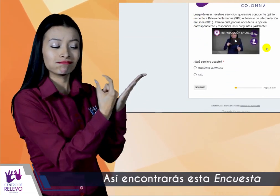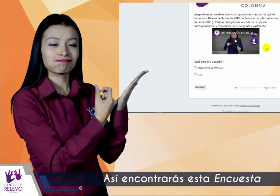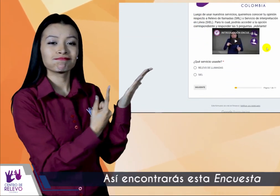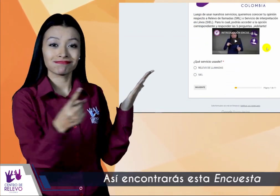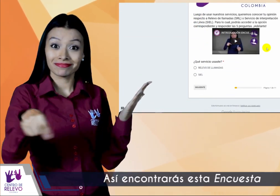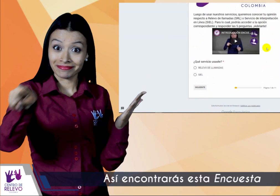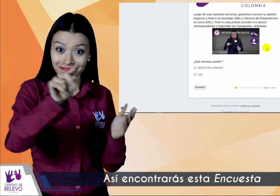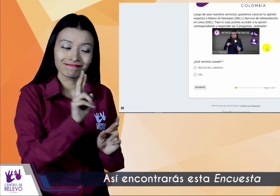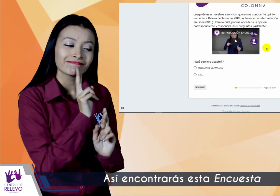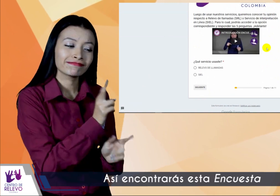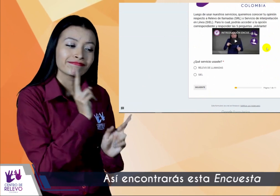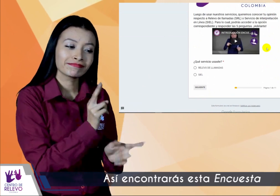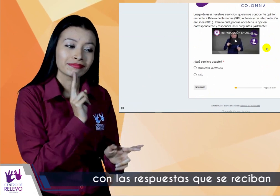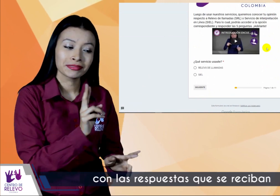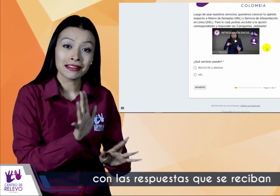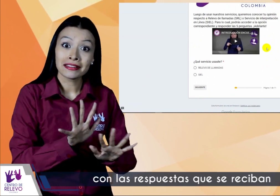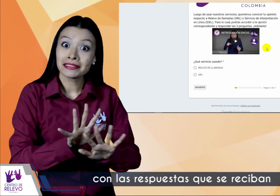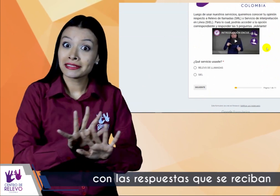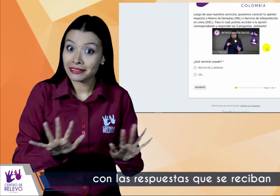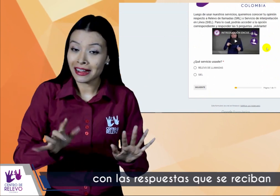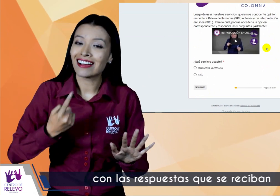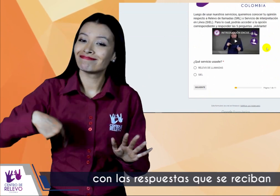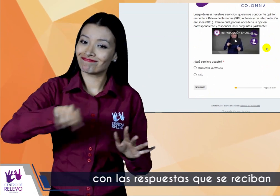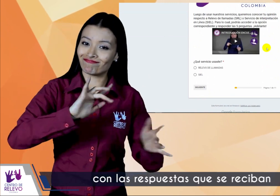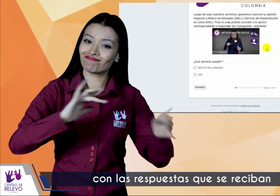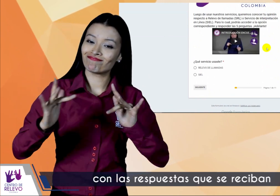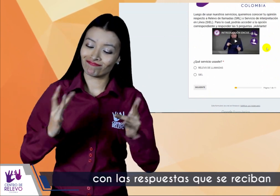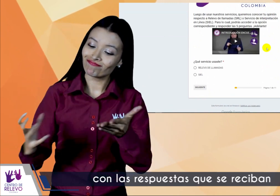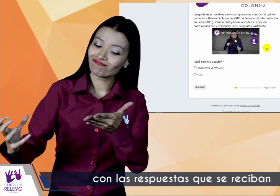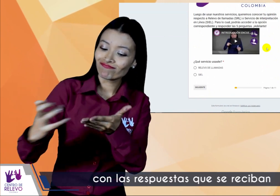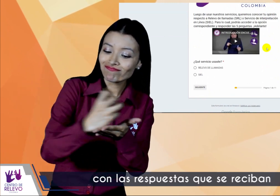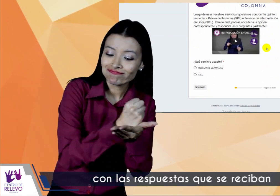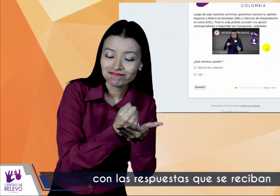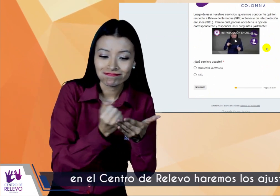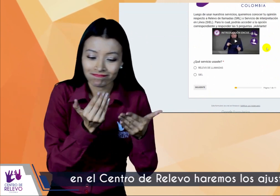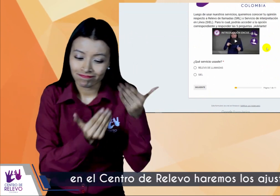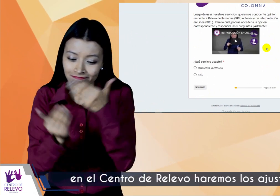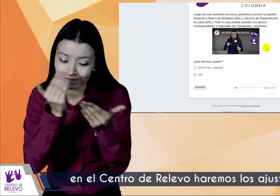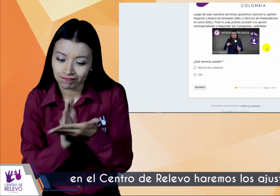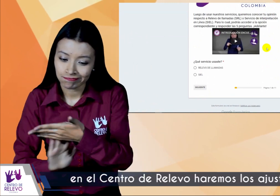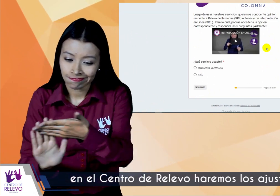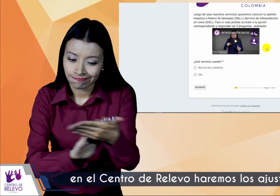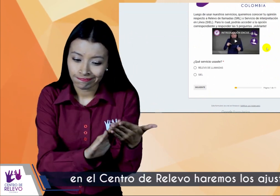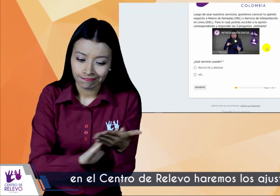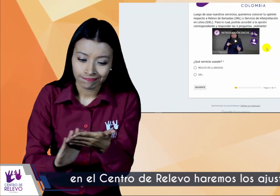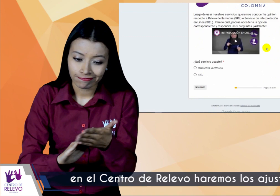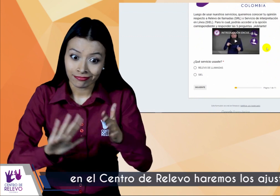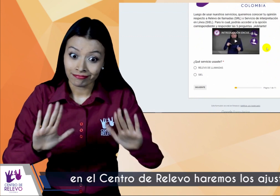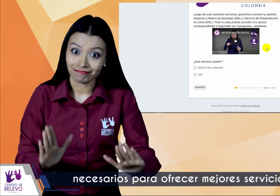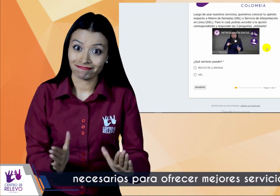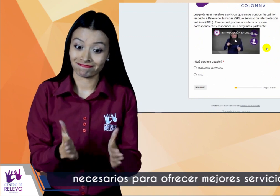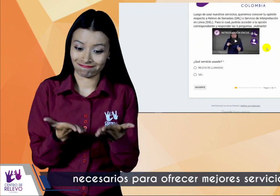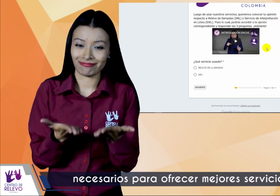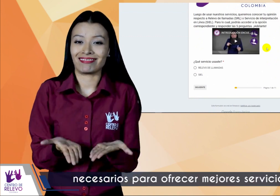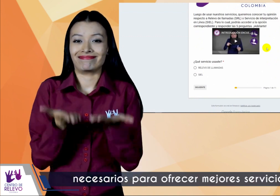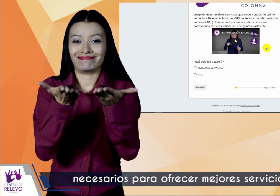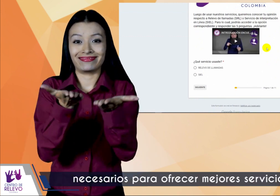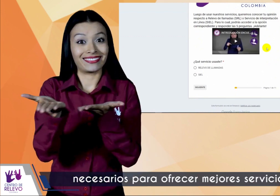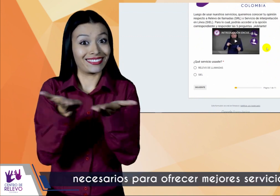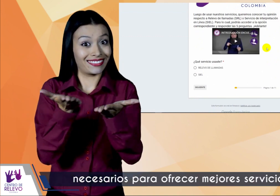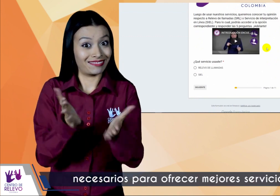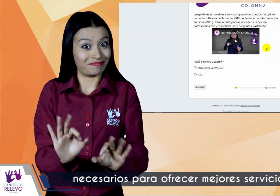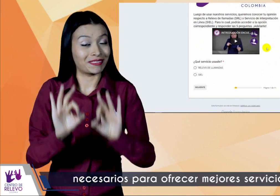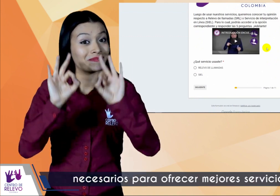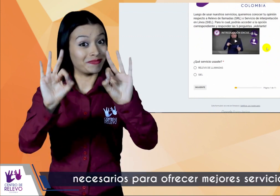Así encontrarás esta encuesta. Con las respuestas que se reciban, en el Centro de Relevo haremos los ajustes necesarios para